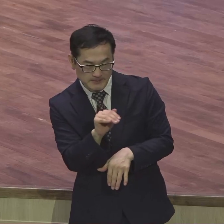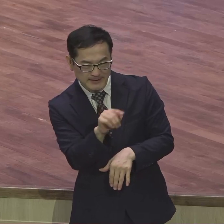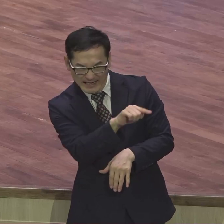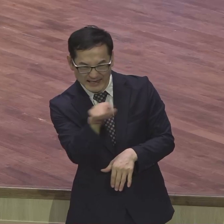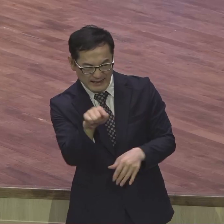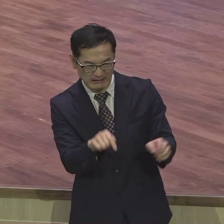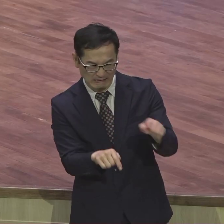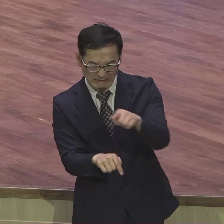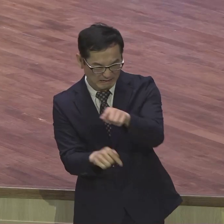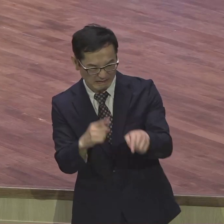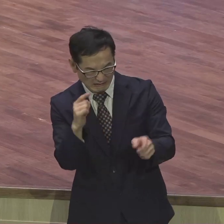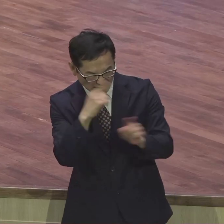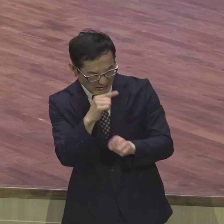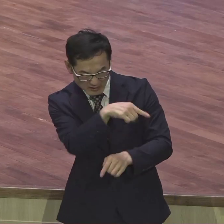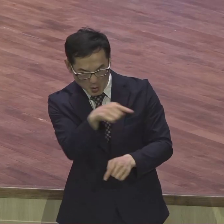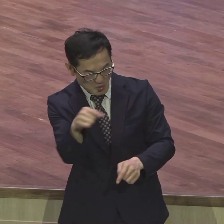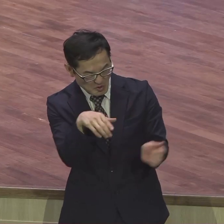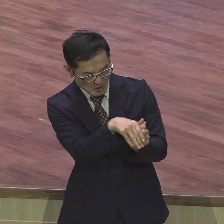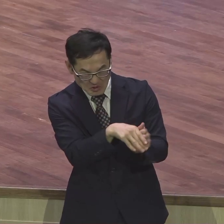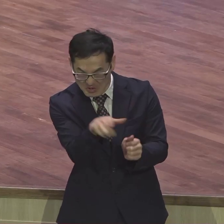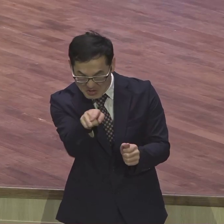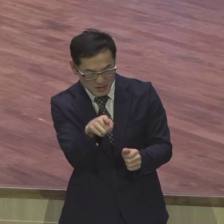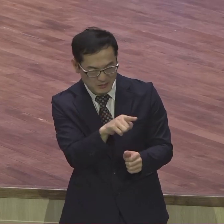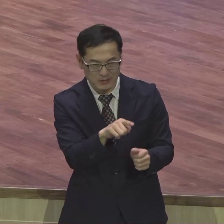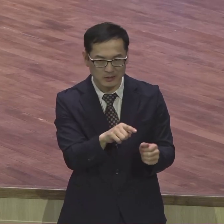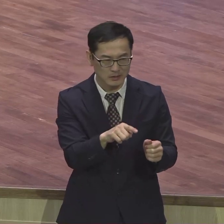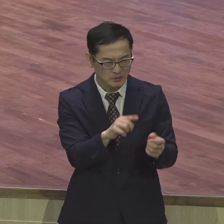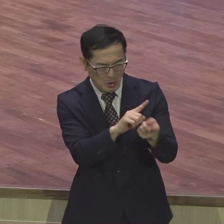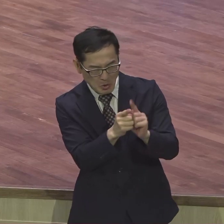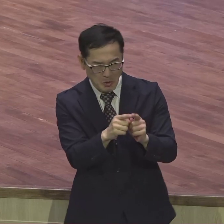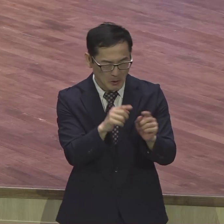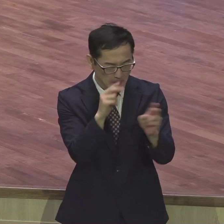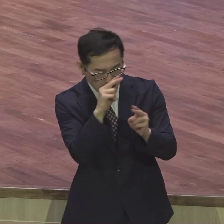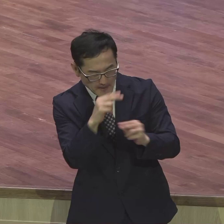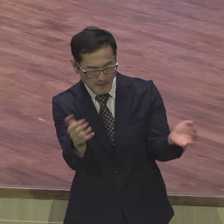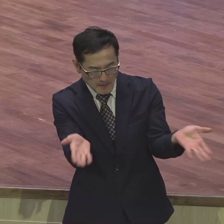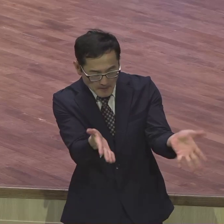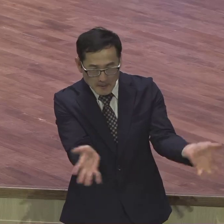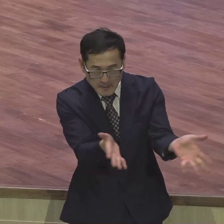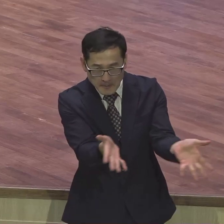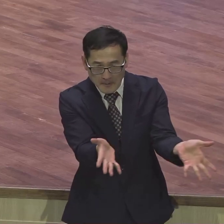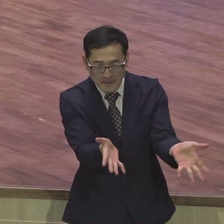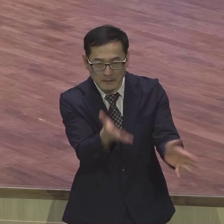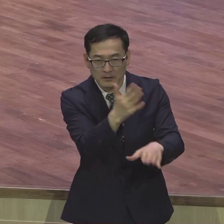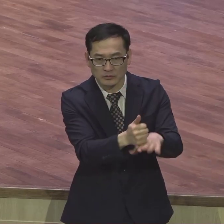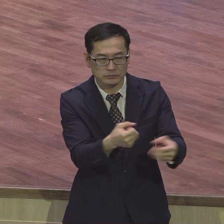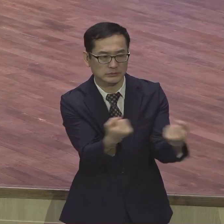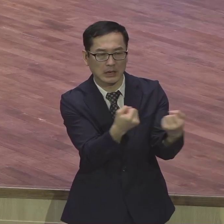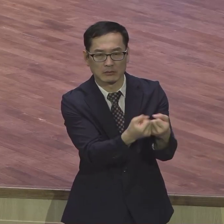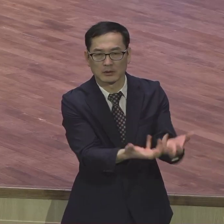그래서 상처 주고 상처받게 만들어가지고 문제 만들어가지고 계속 나눠버리거든요 찢어버리거든요 그러니까